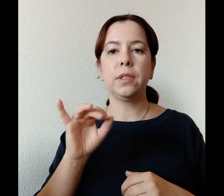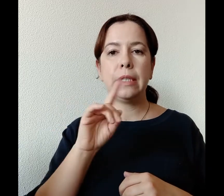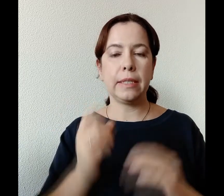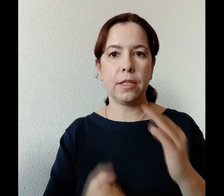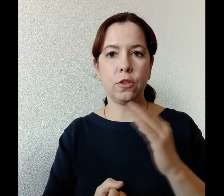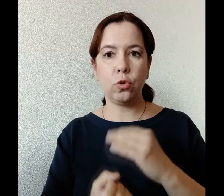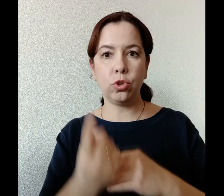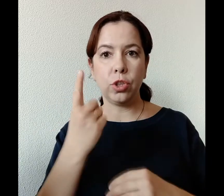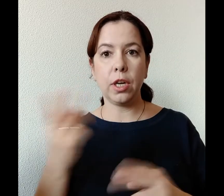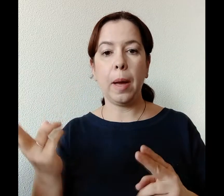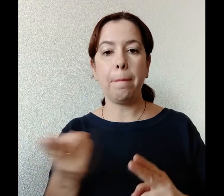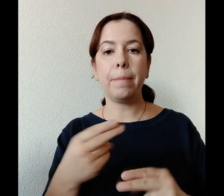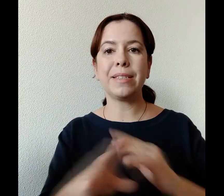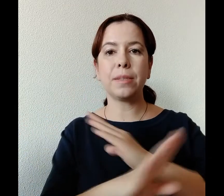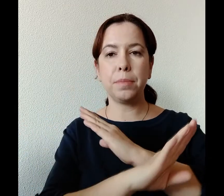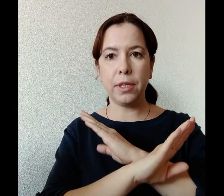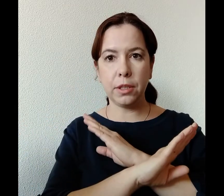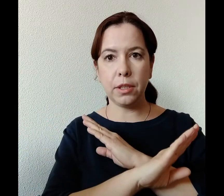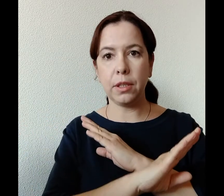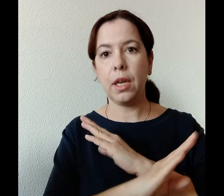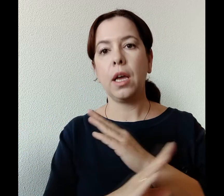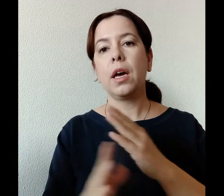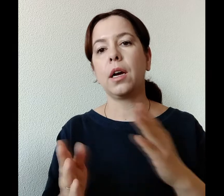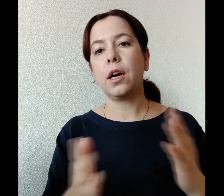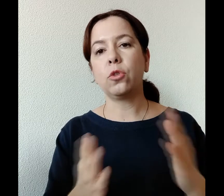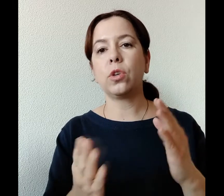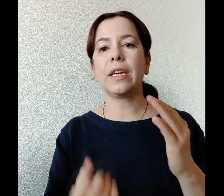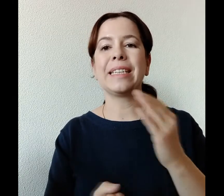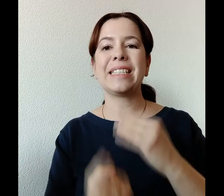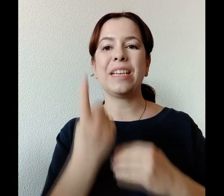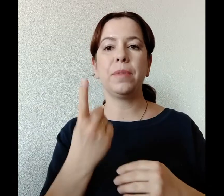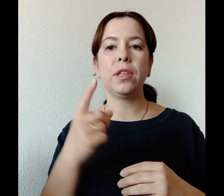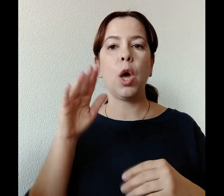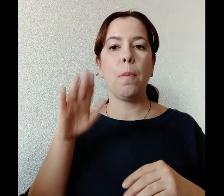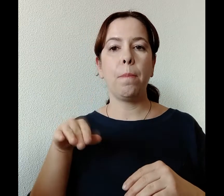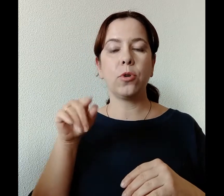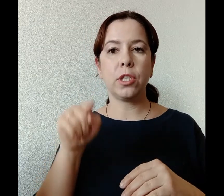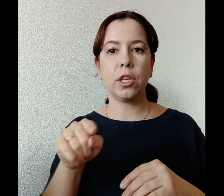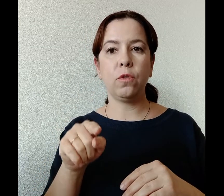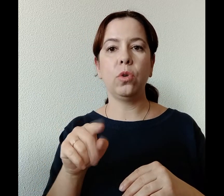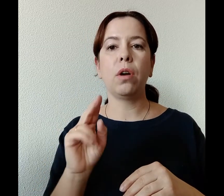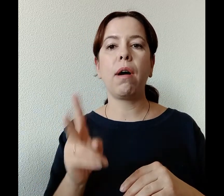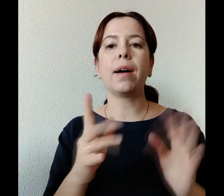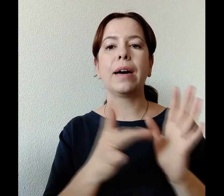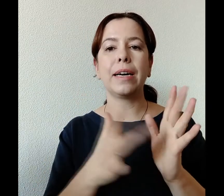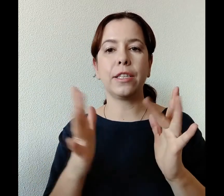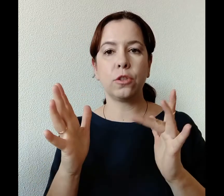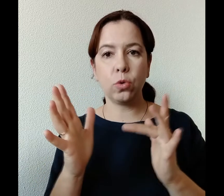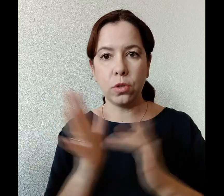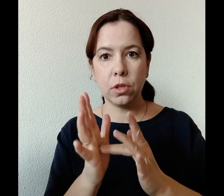из источника бессмертия, который забил после того, как Христос,